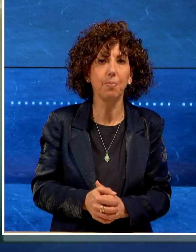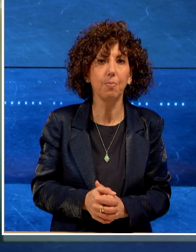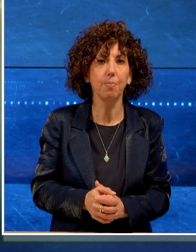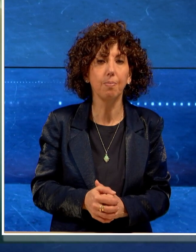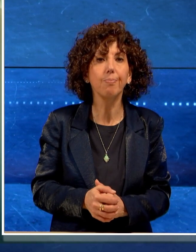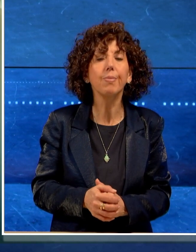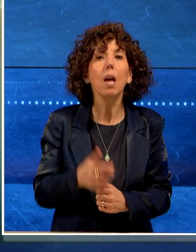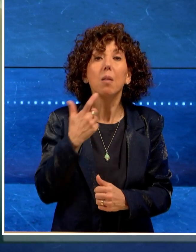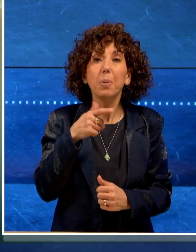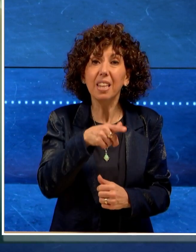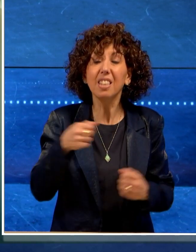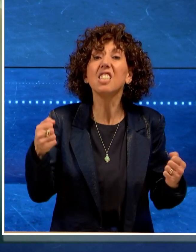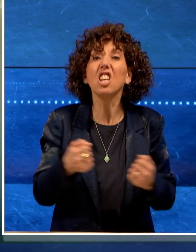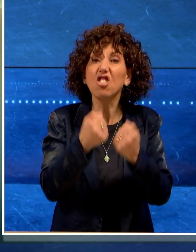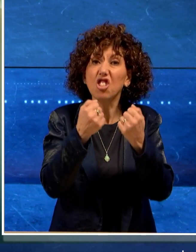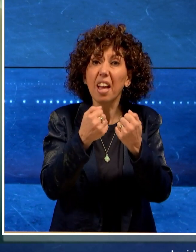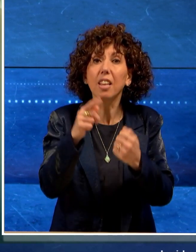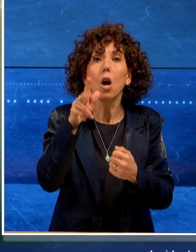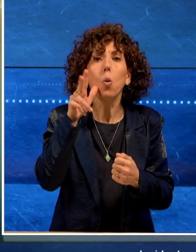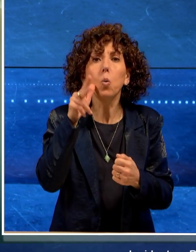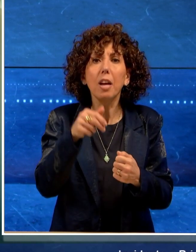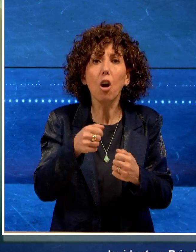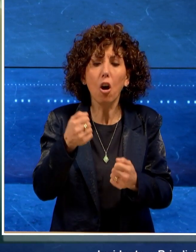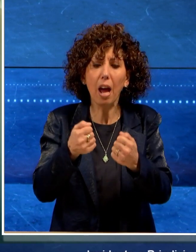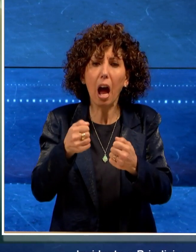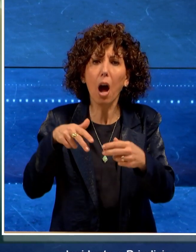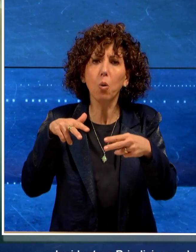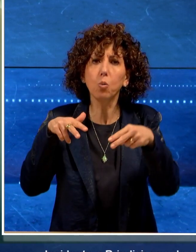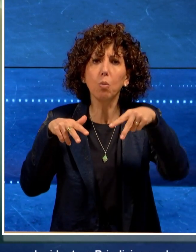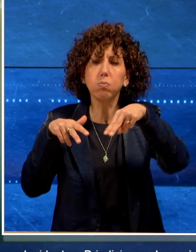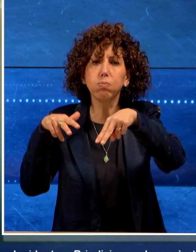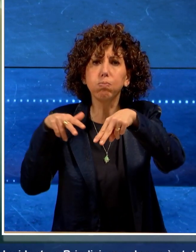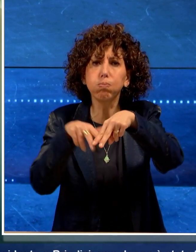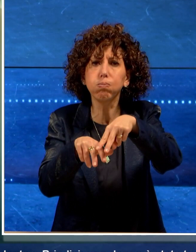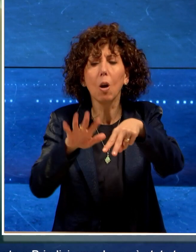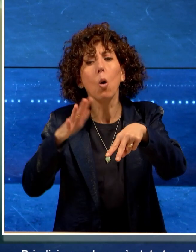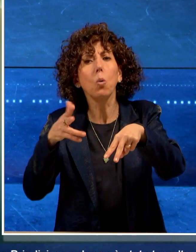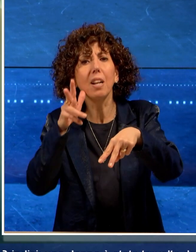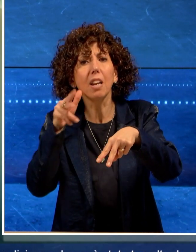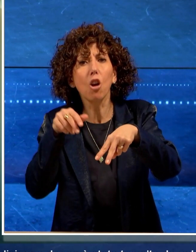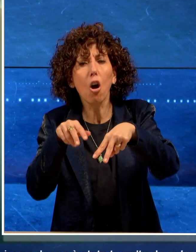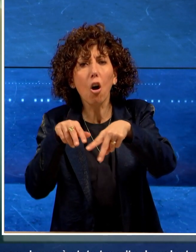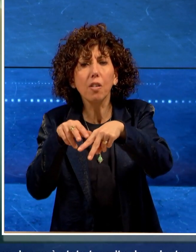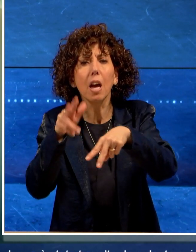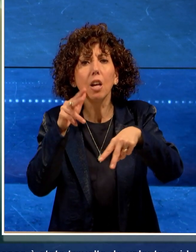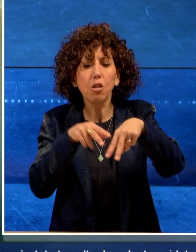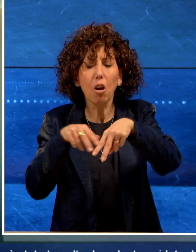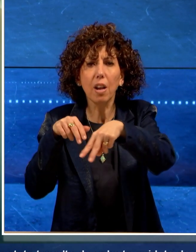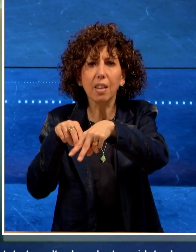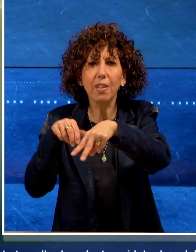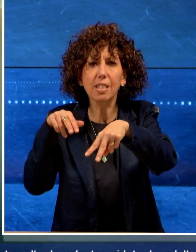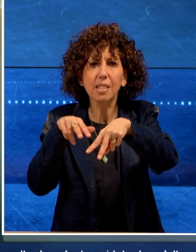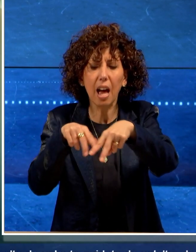Incidente a Brindisi, una donna è stata travolta da un'auto guidata da un'altra donna mentre attraversava